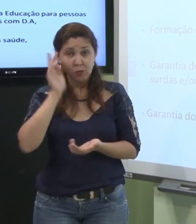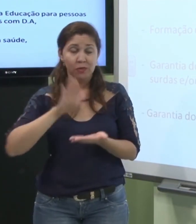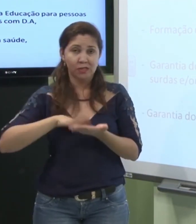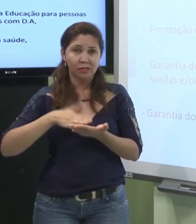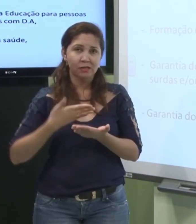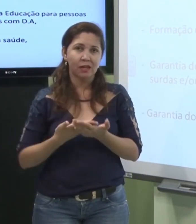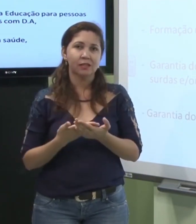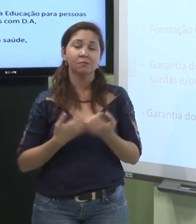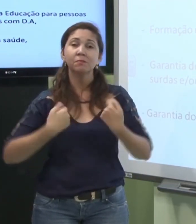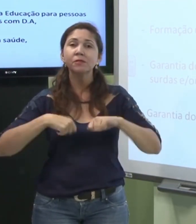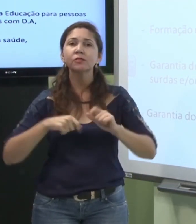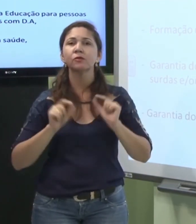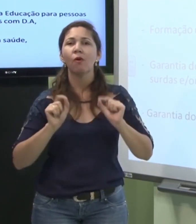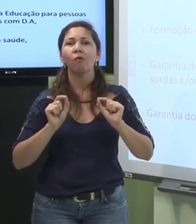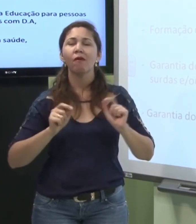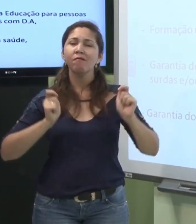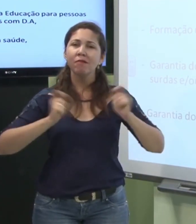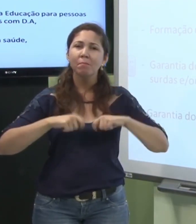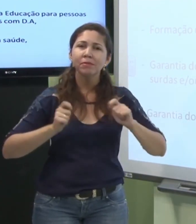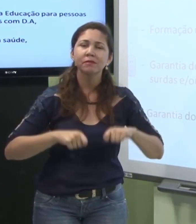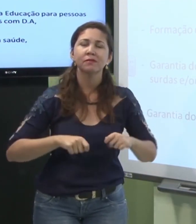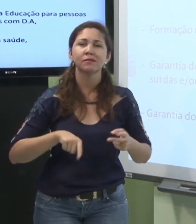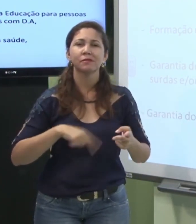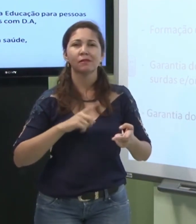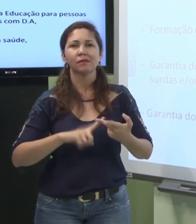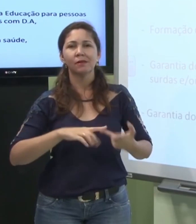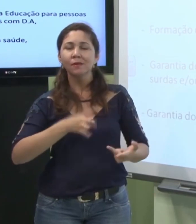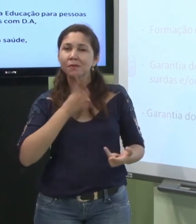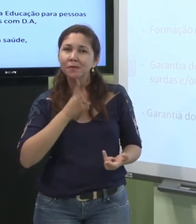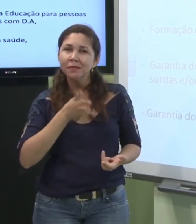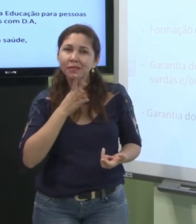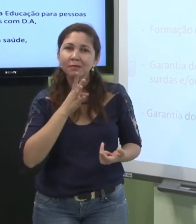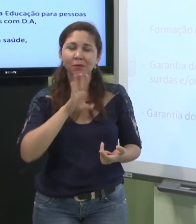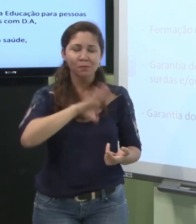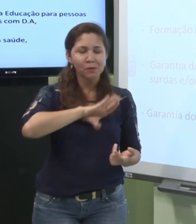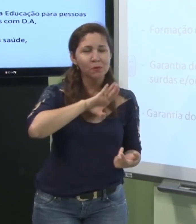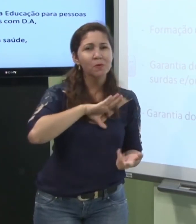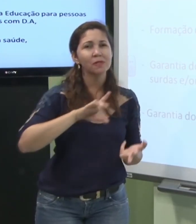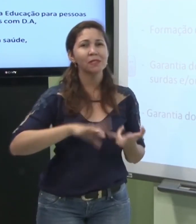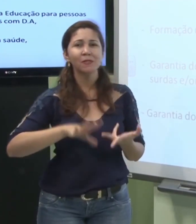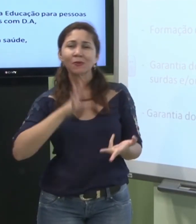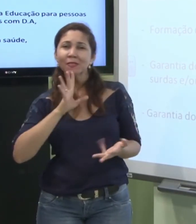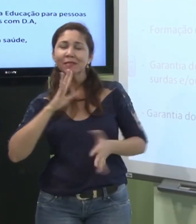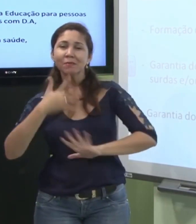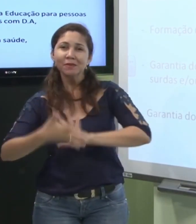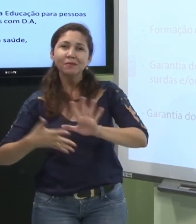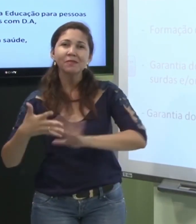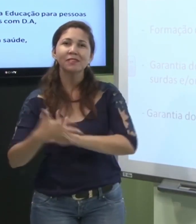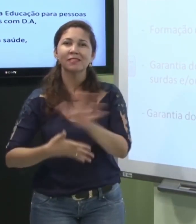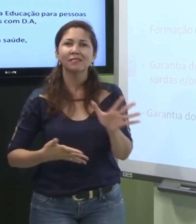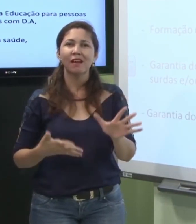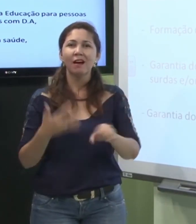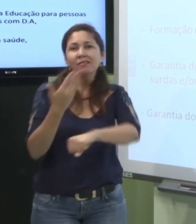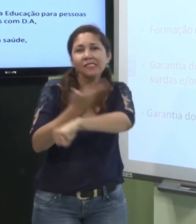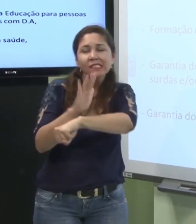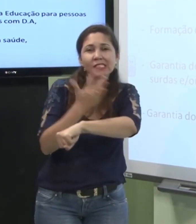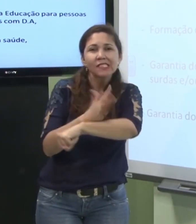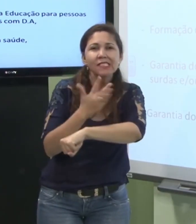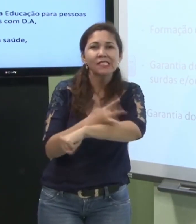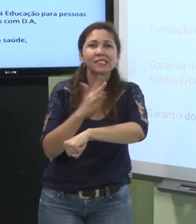o intérprete ele precisa se capacitar conhecer português conhecer língua de sinais precisa haver uma